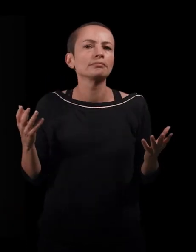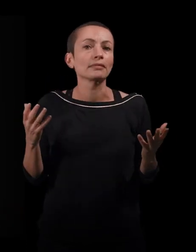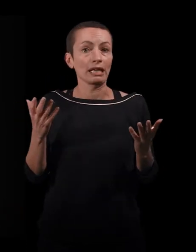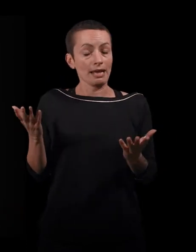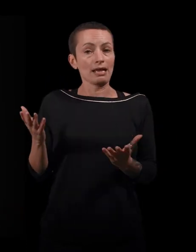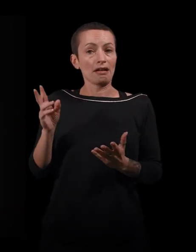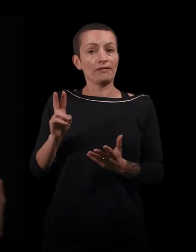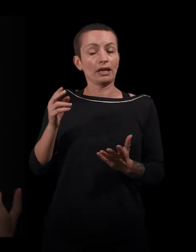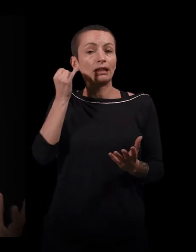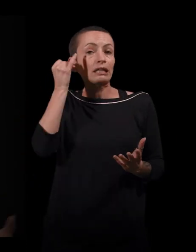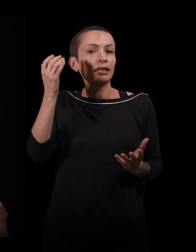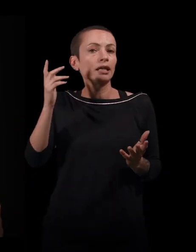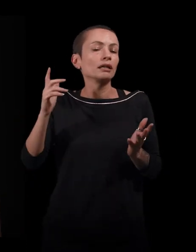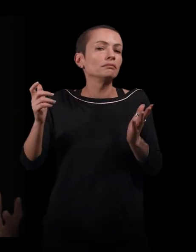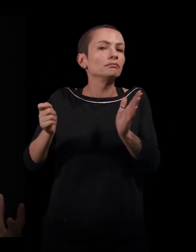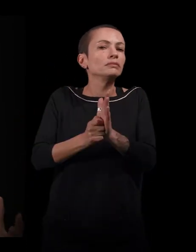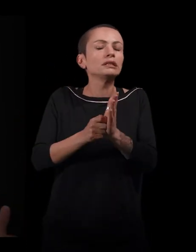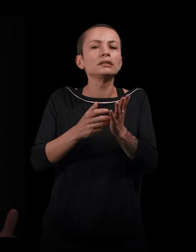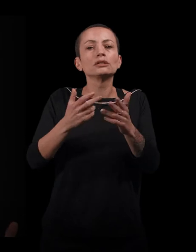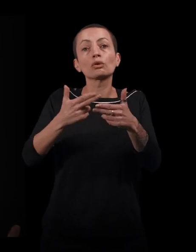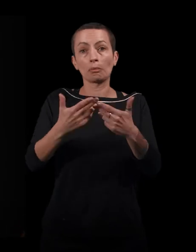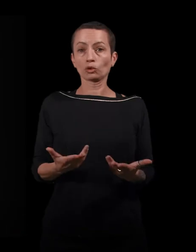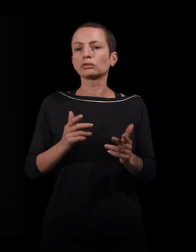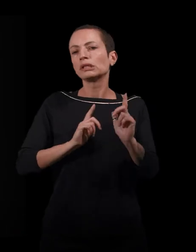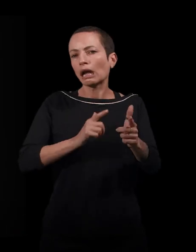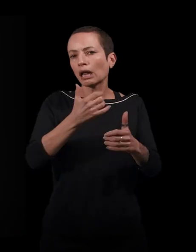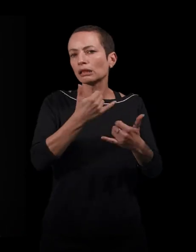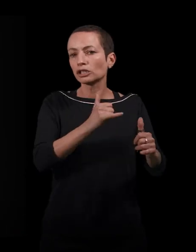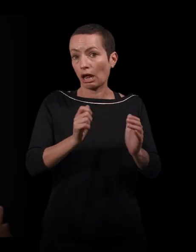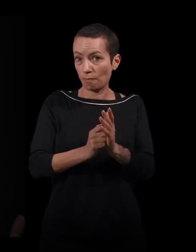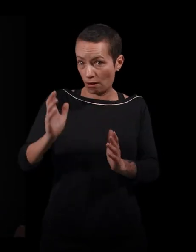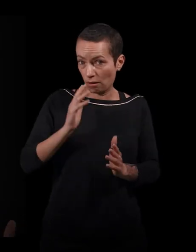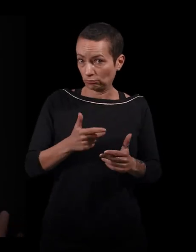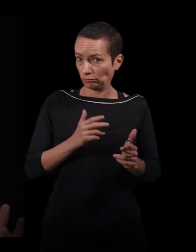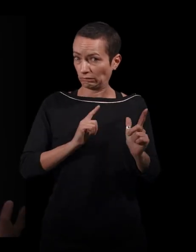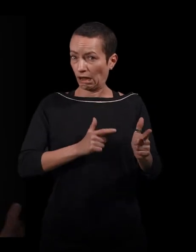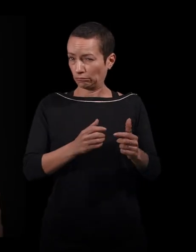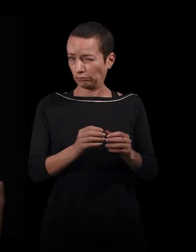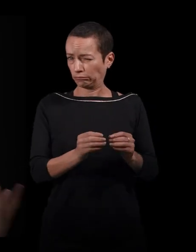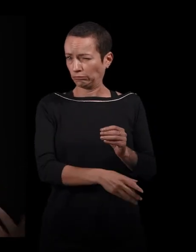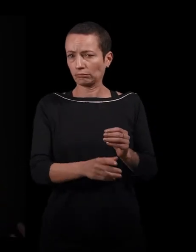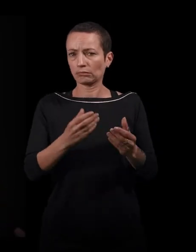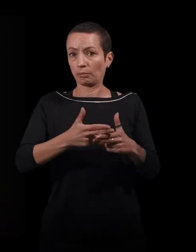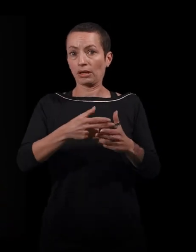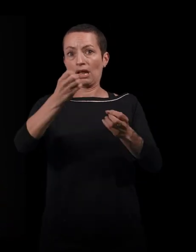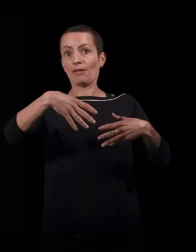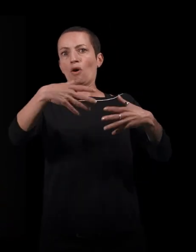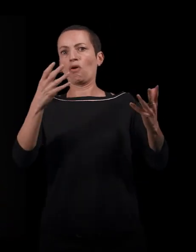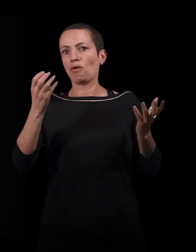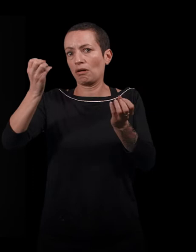Et elle a l'idée, quand se déclenche ce qu'on appelle aujourd'hui la guerre d'Algérie, mais qu'à l'époque, on nommait comme les événements. Donc, on ne nommait pas comme